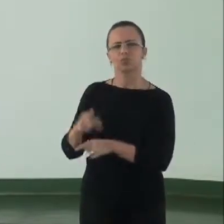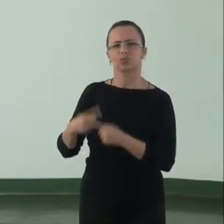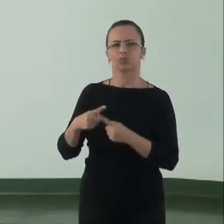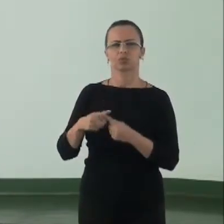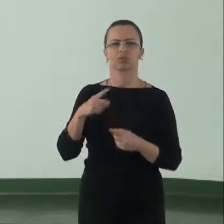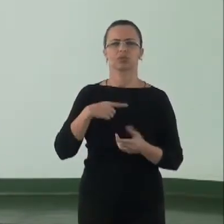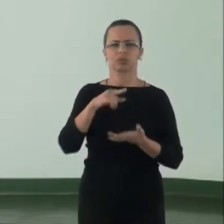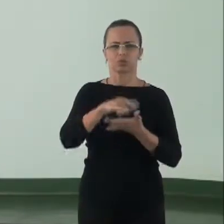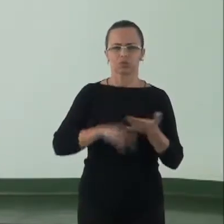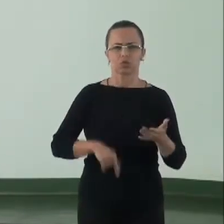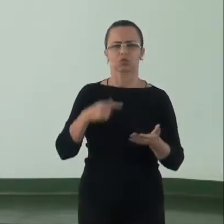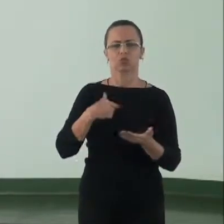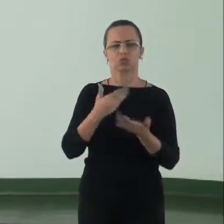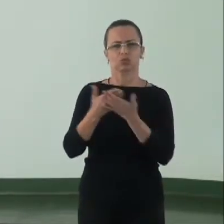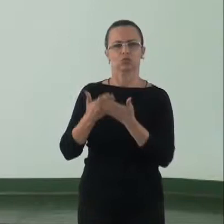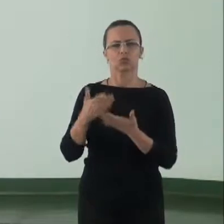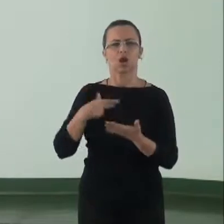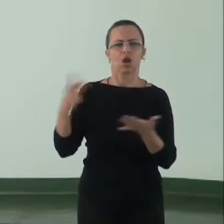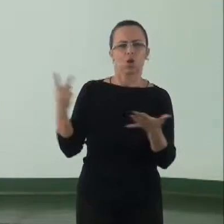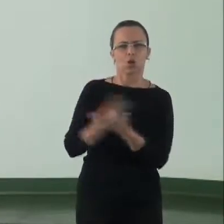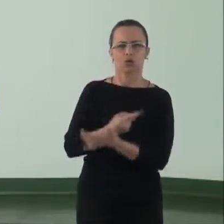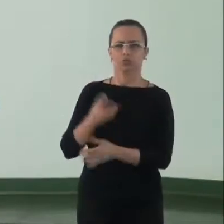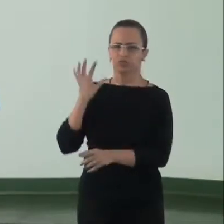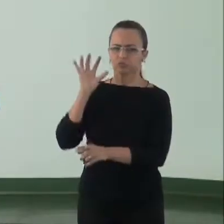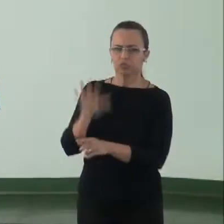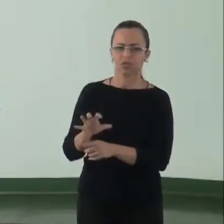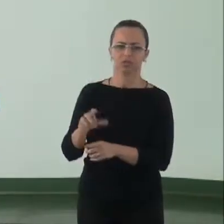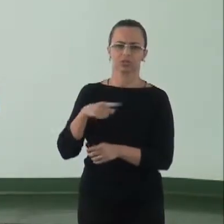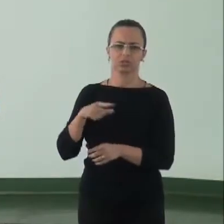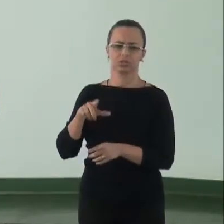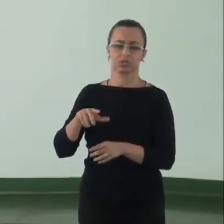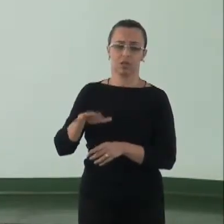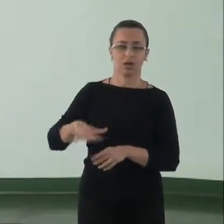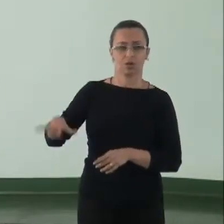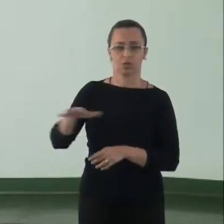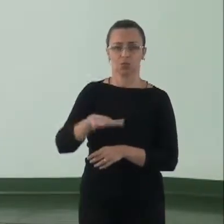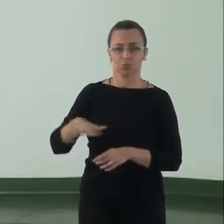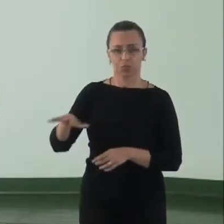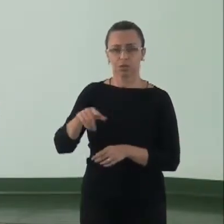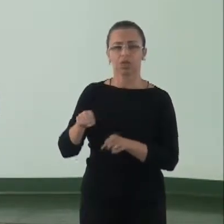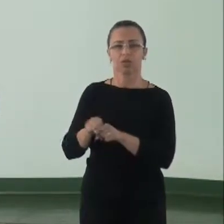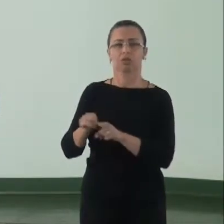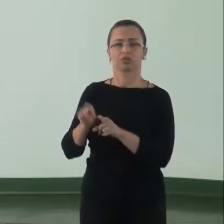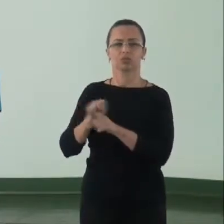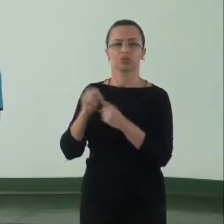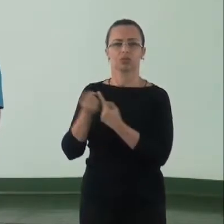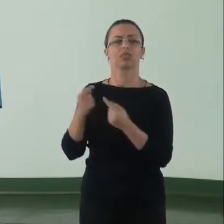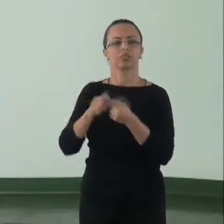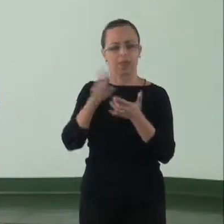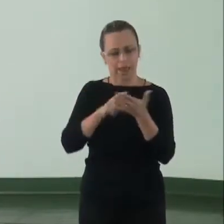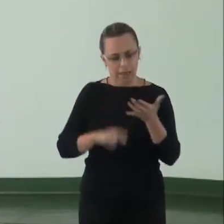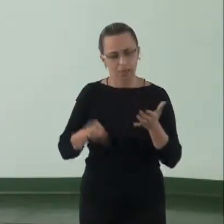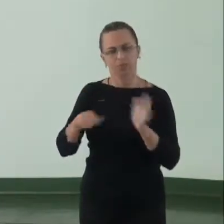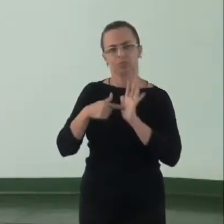referência dos estudos de impacto ambiental e respectivos relatórios de impacto ambiental,